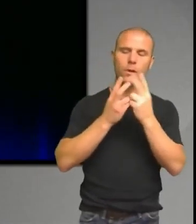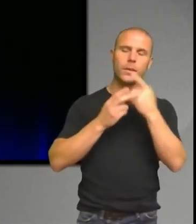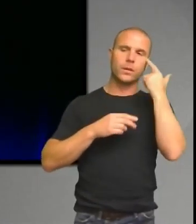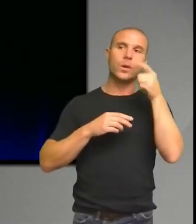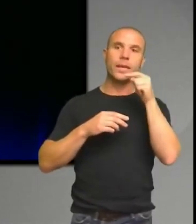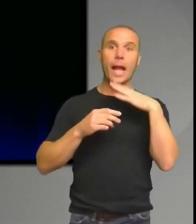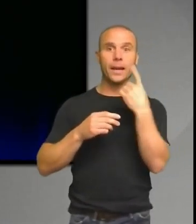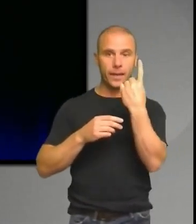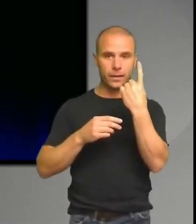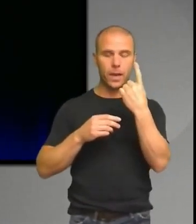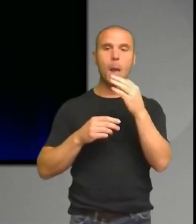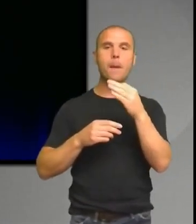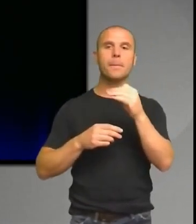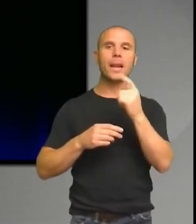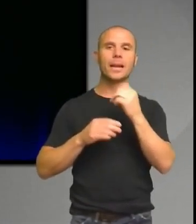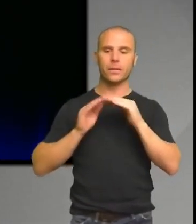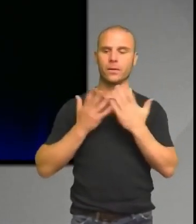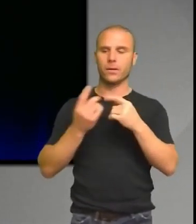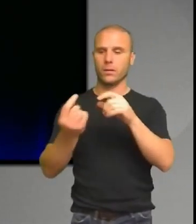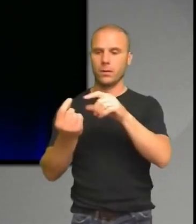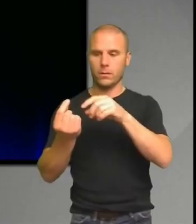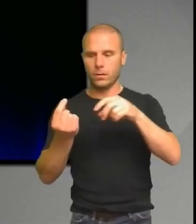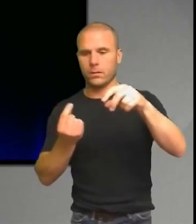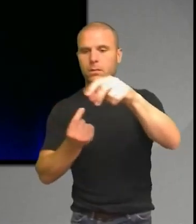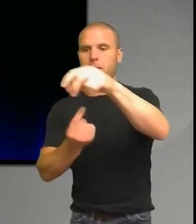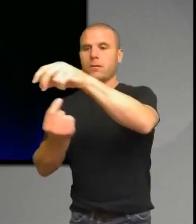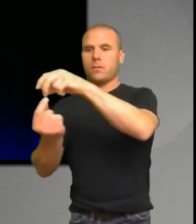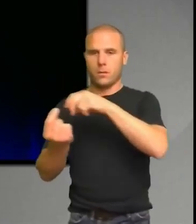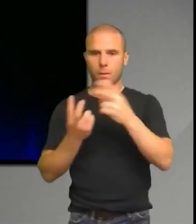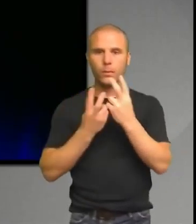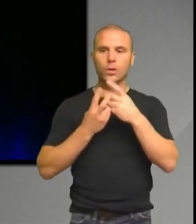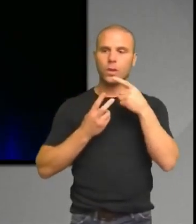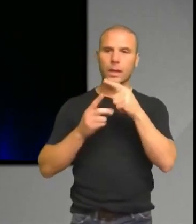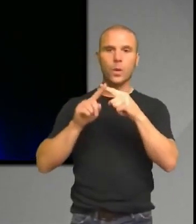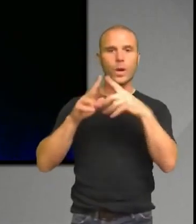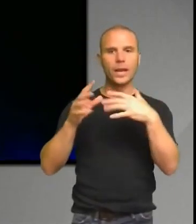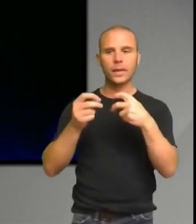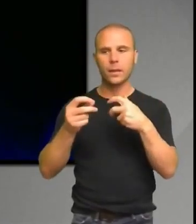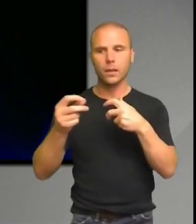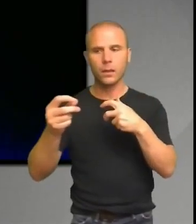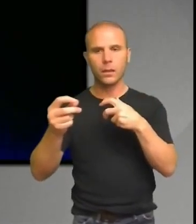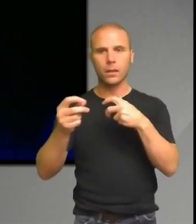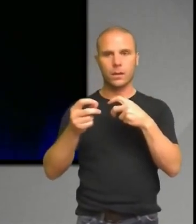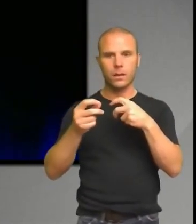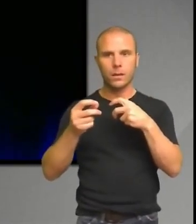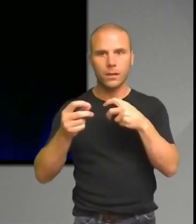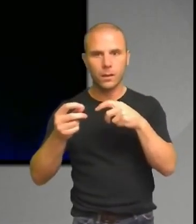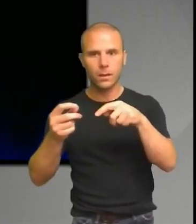kring den här stjärnan som drar i stjärnan med sin gravitation. Det är nämligen så att stjärnor och planeter rör sig ju runt